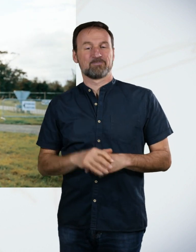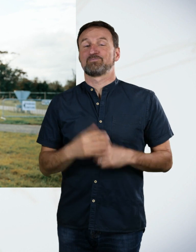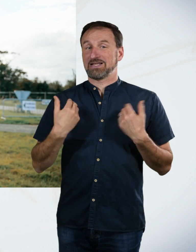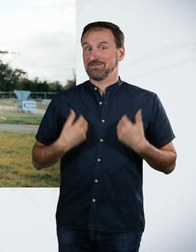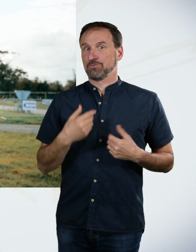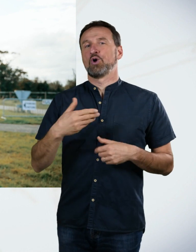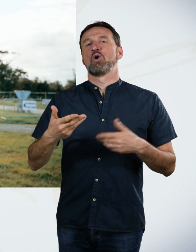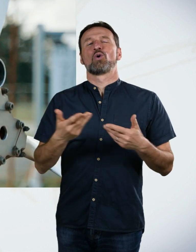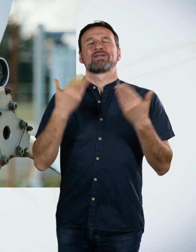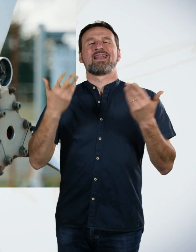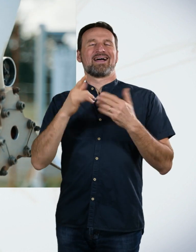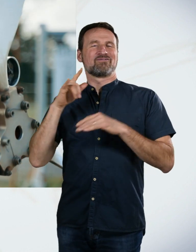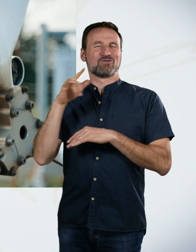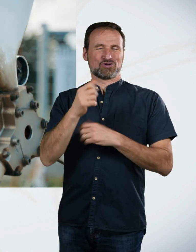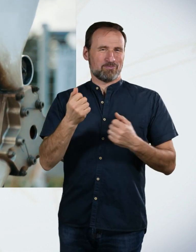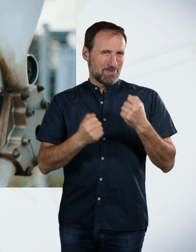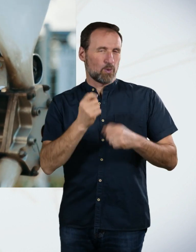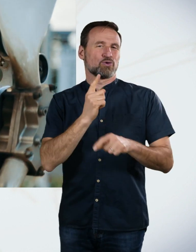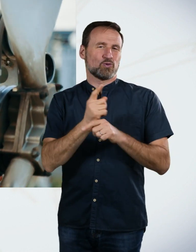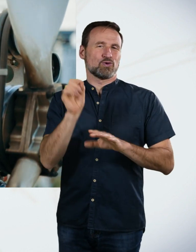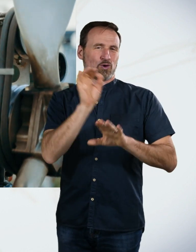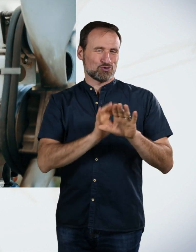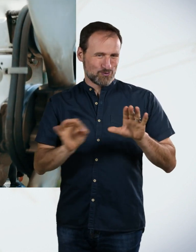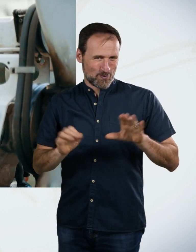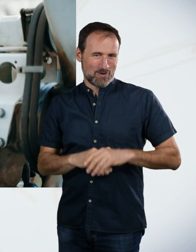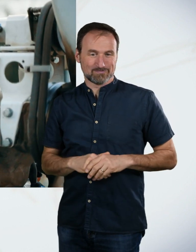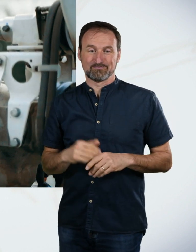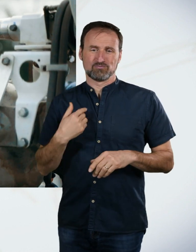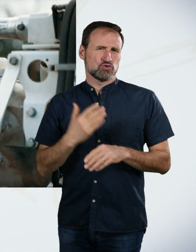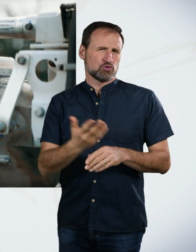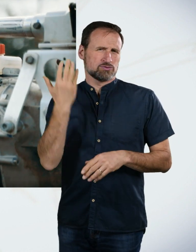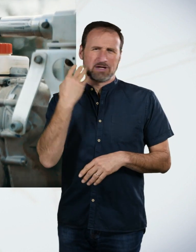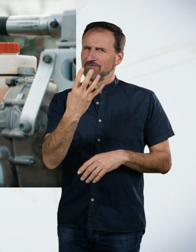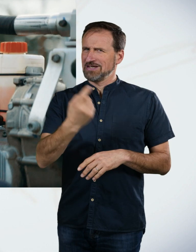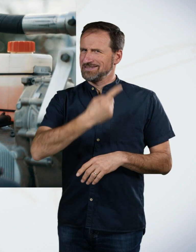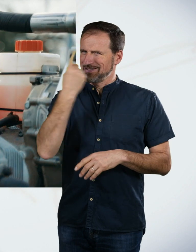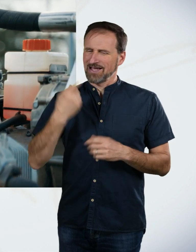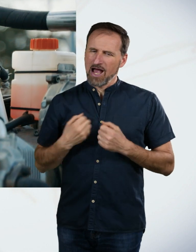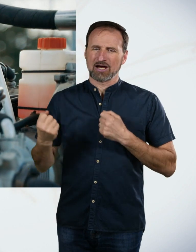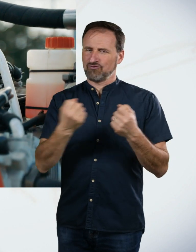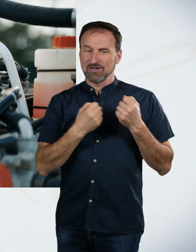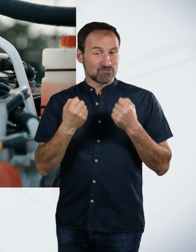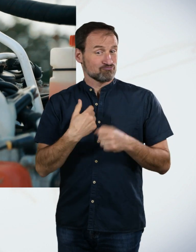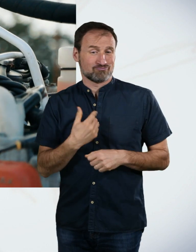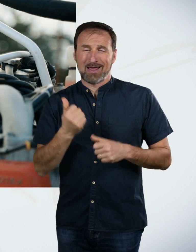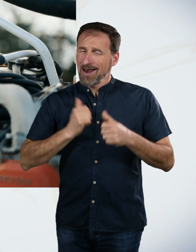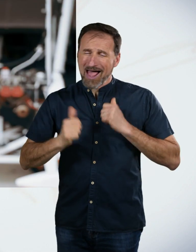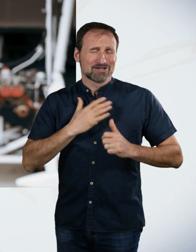und Instrukteur der ULM. Ich will seit ungefähr 40 Jahren. Das war meine Passion. Es wurde eine Profession. Ich